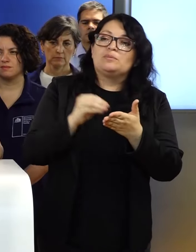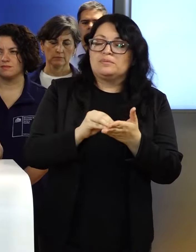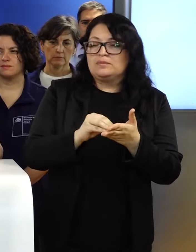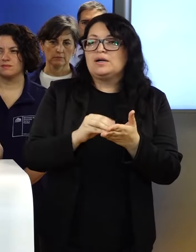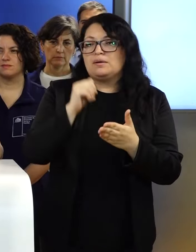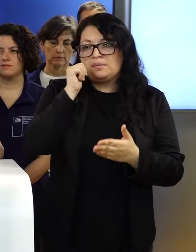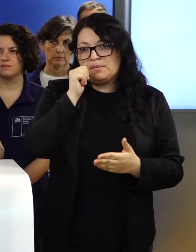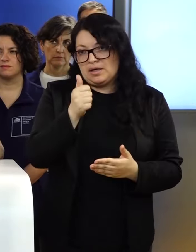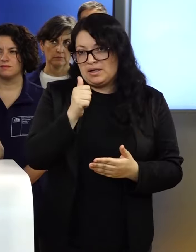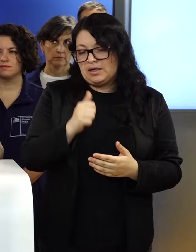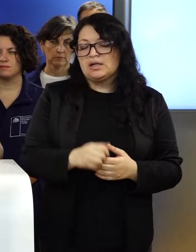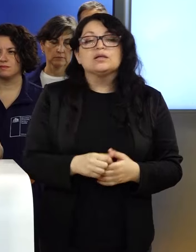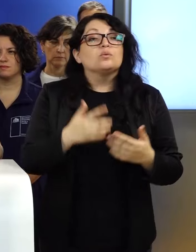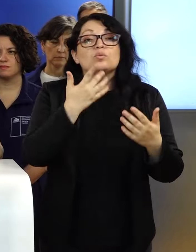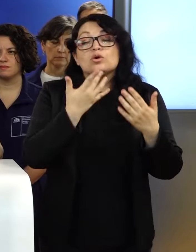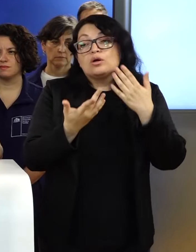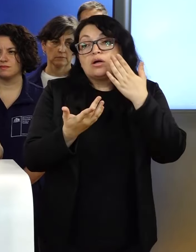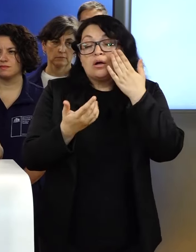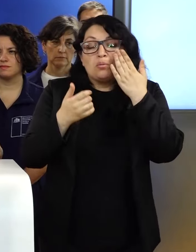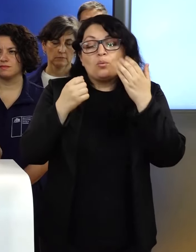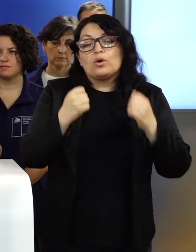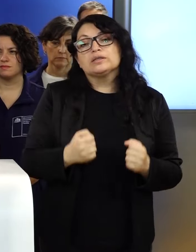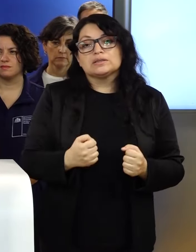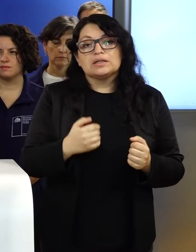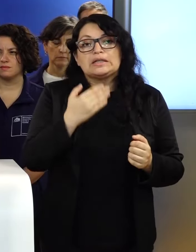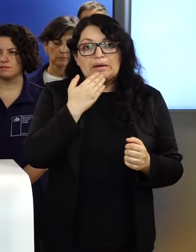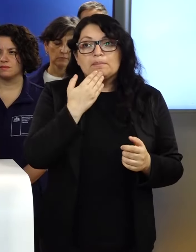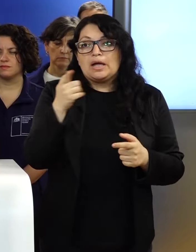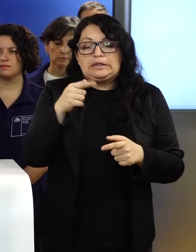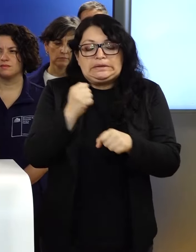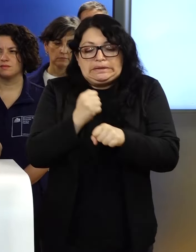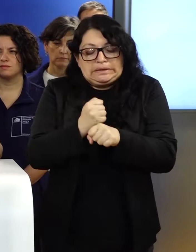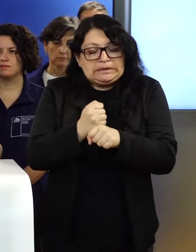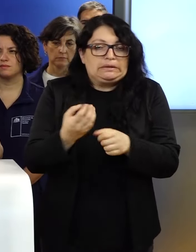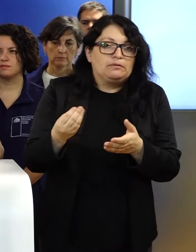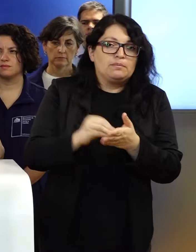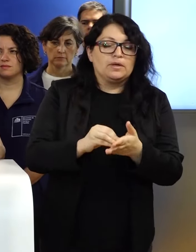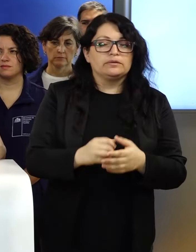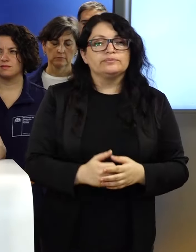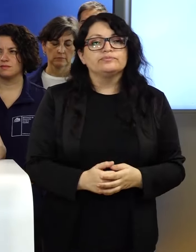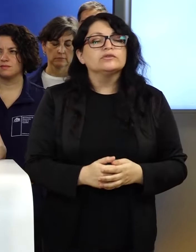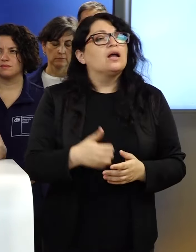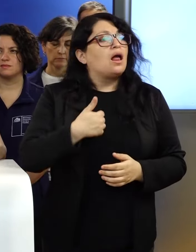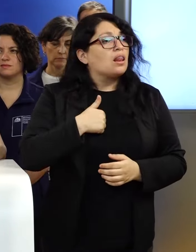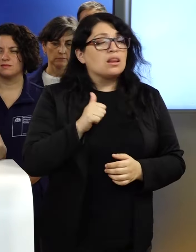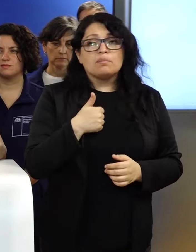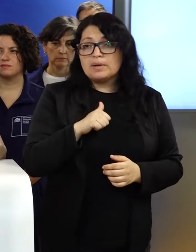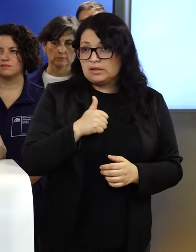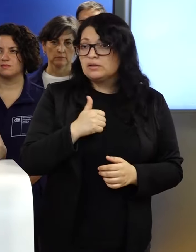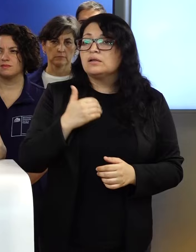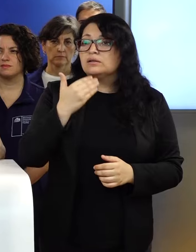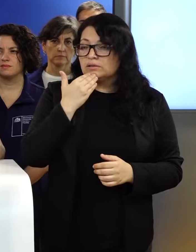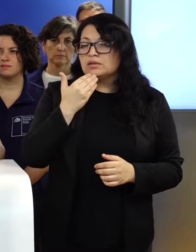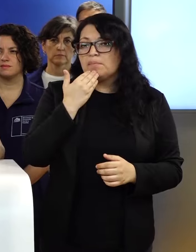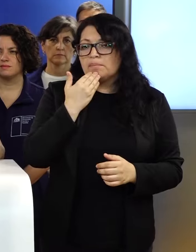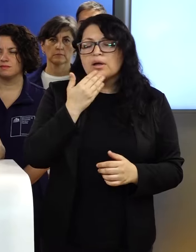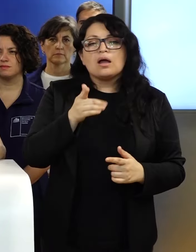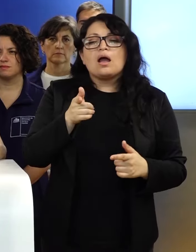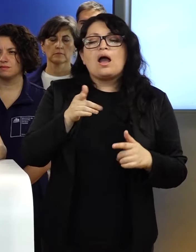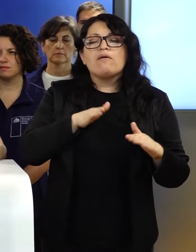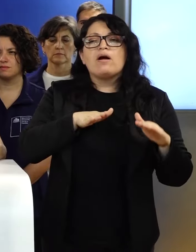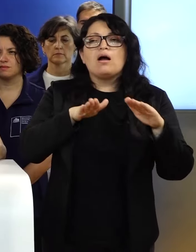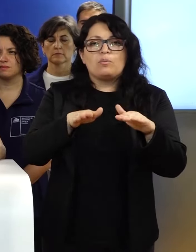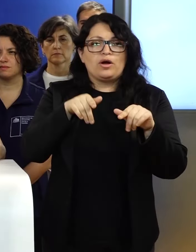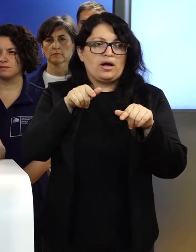el día de mañana, porque probablemente va a verse más demandado de trabajo. La PDI va a respaldar en esto